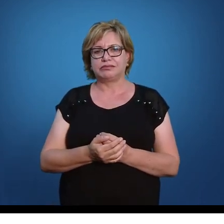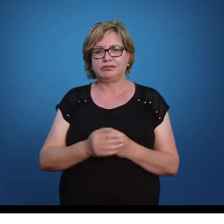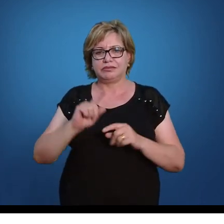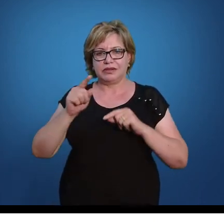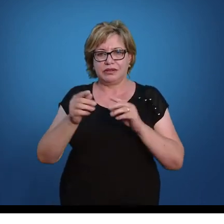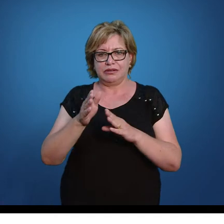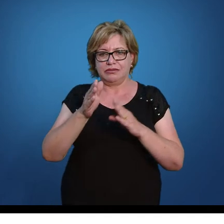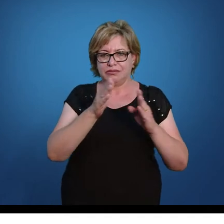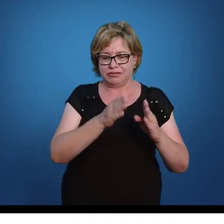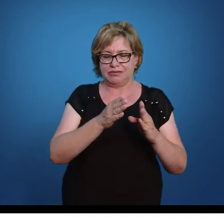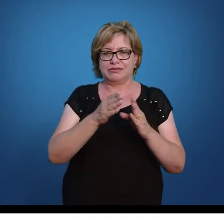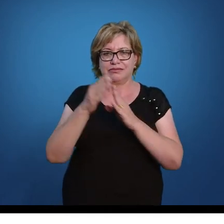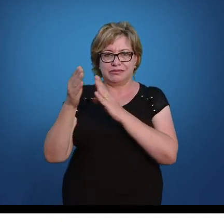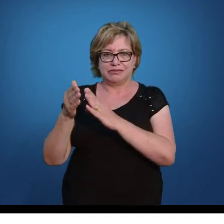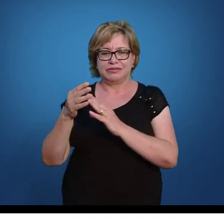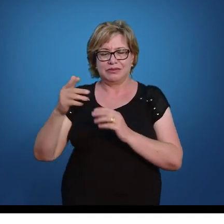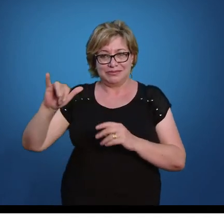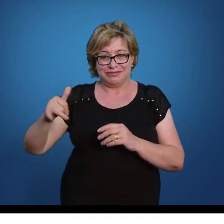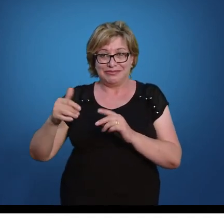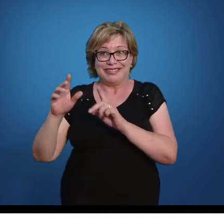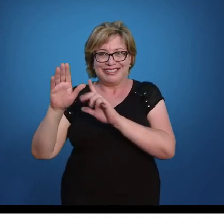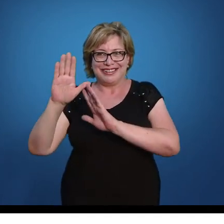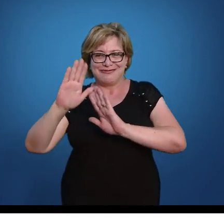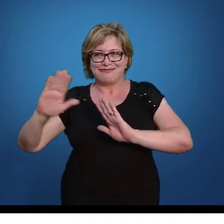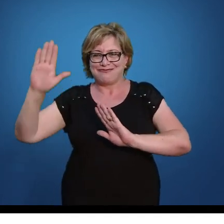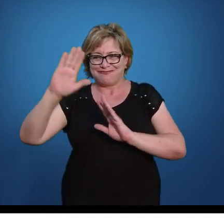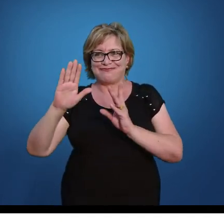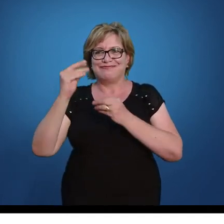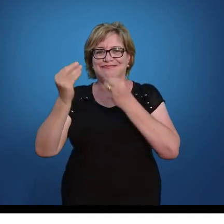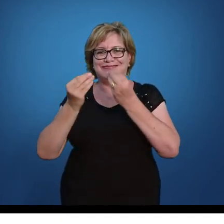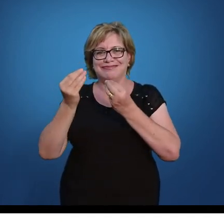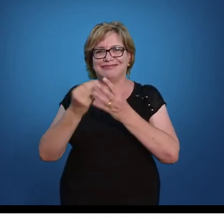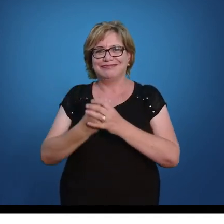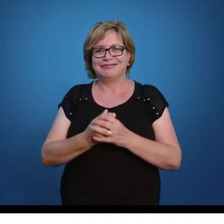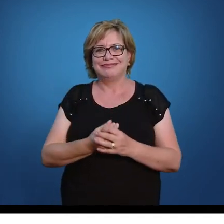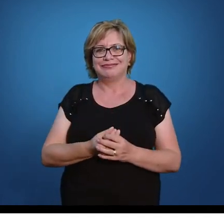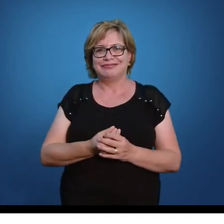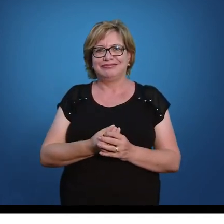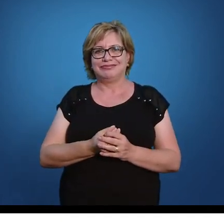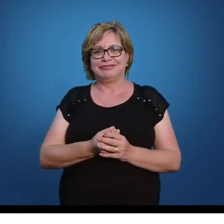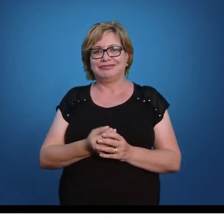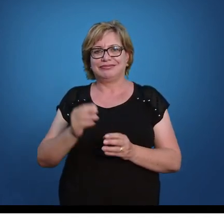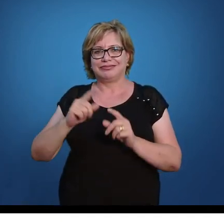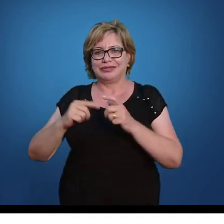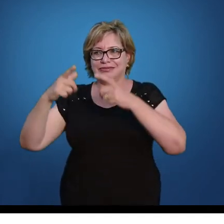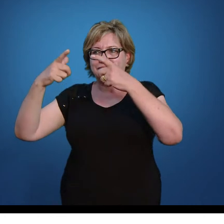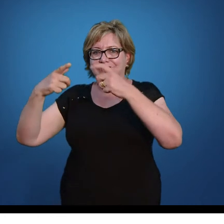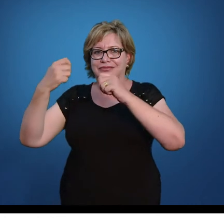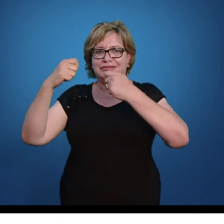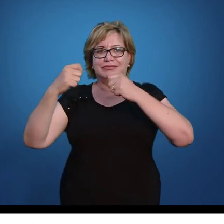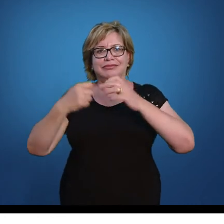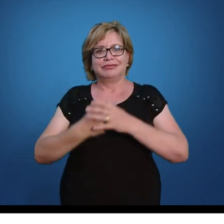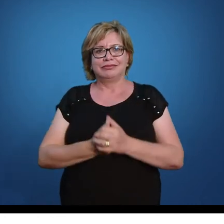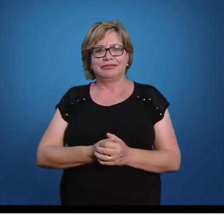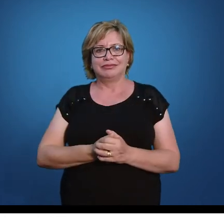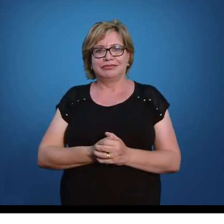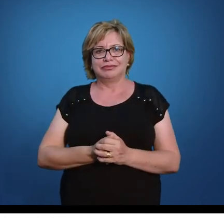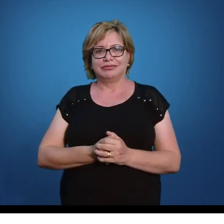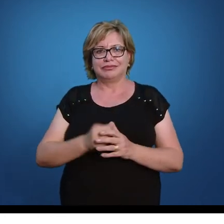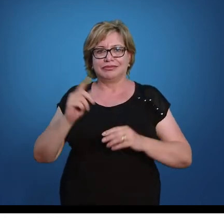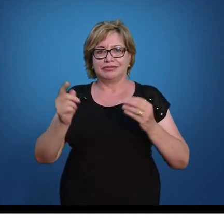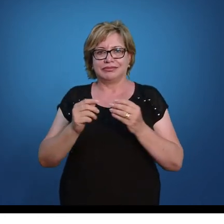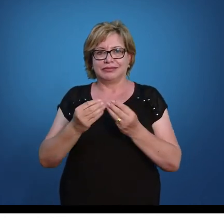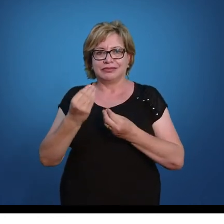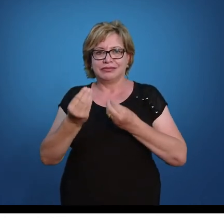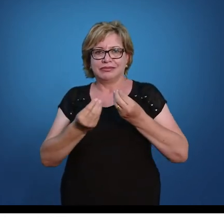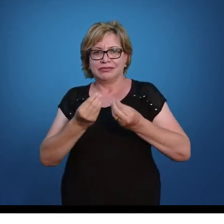Continuando aqui do lado, vou aproveitar aqui e apagar para o espaço. Então, vamos seguir aqui. A nossa